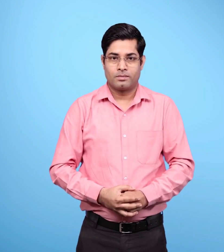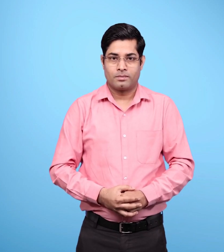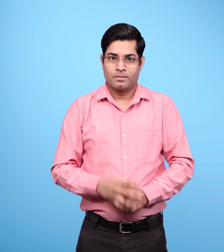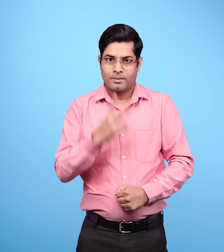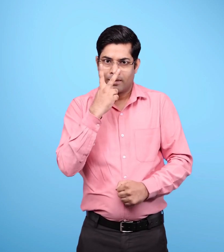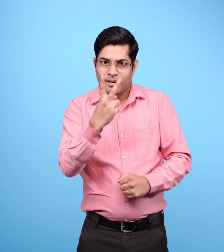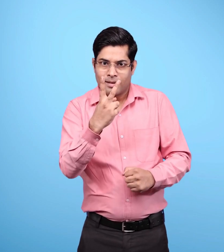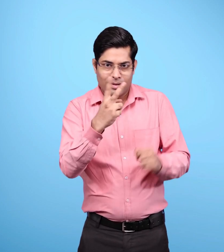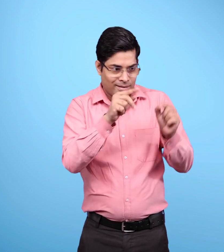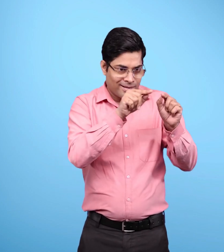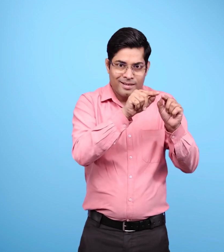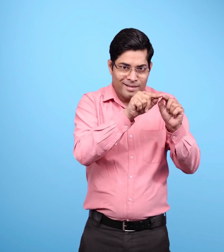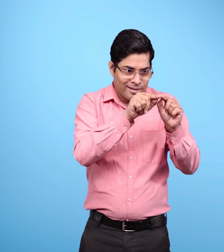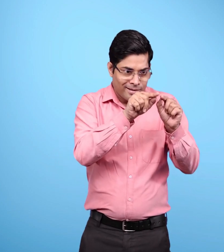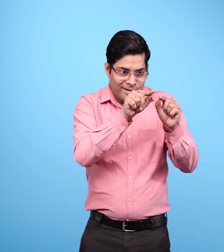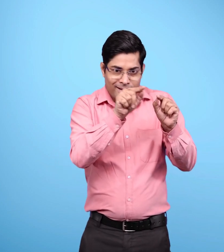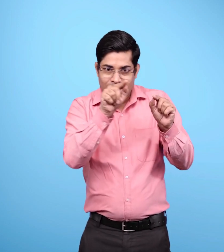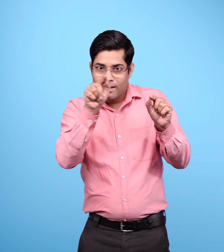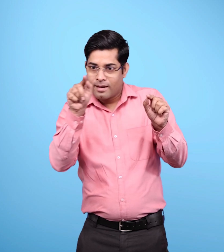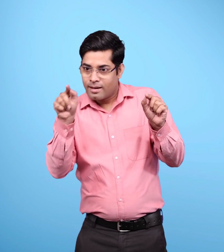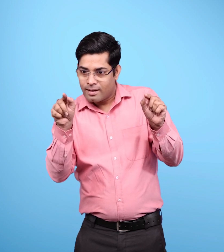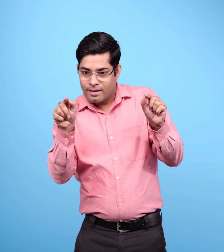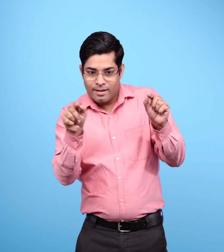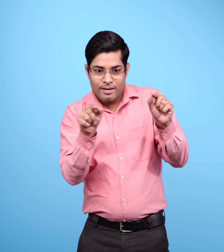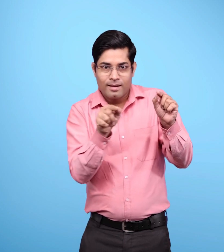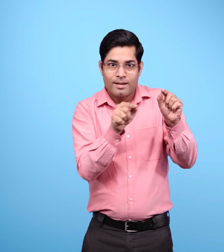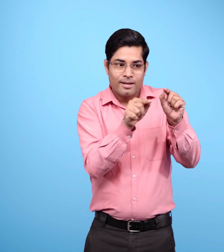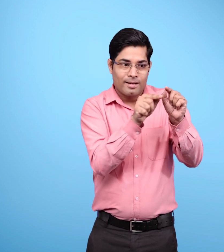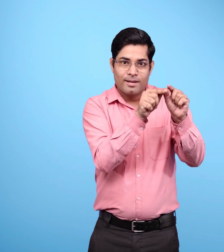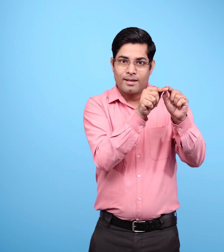अब जो आकरिती कागस पर बनेगी, वह देर घवरित्त होगी.